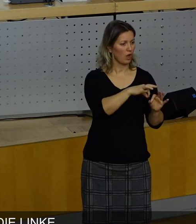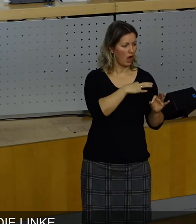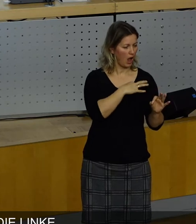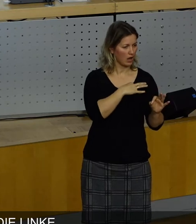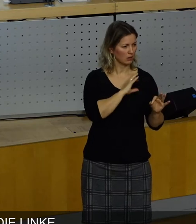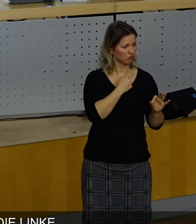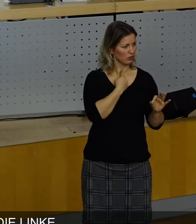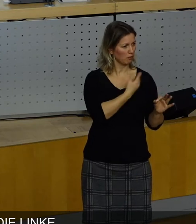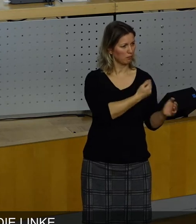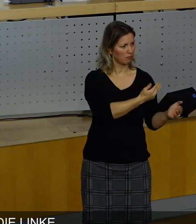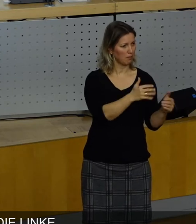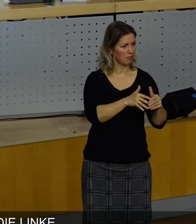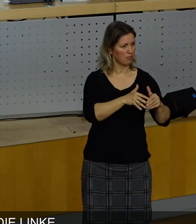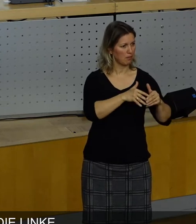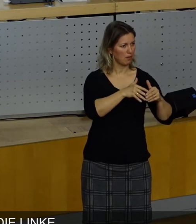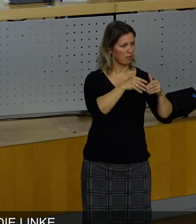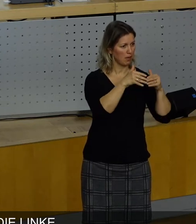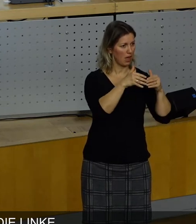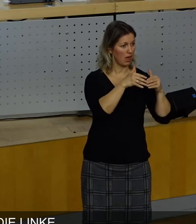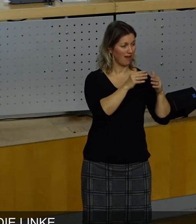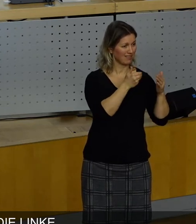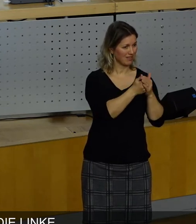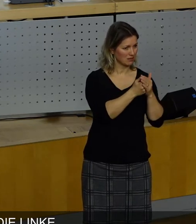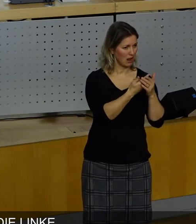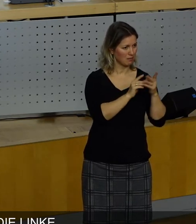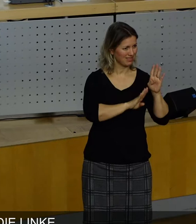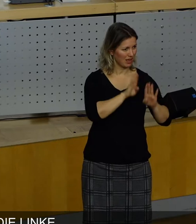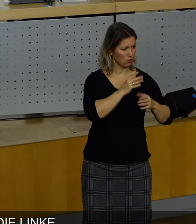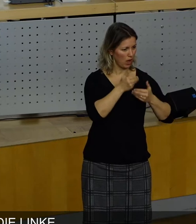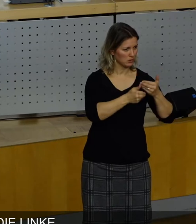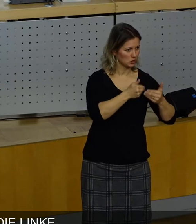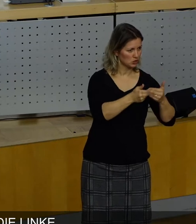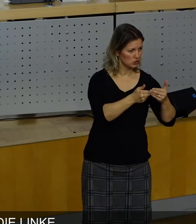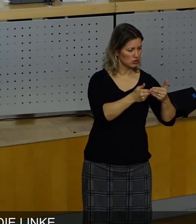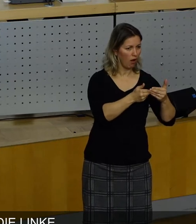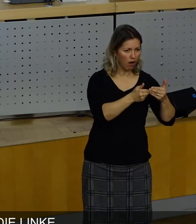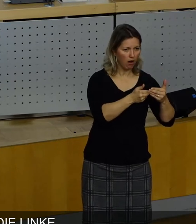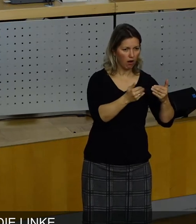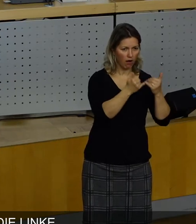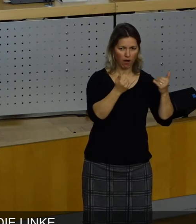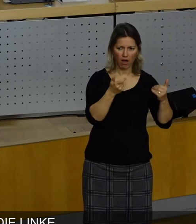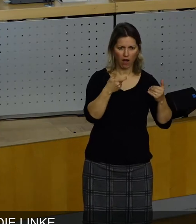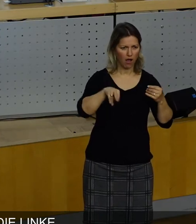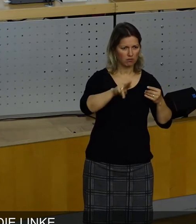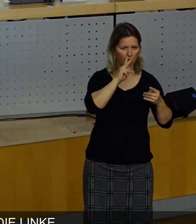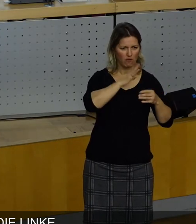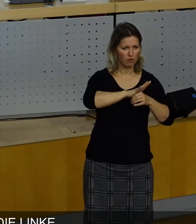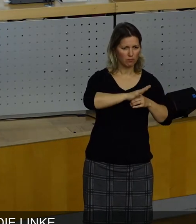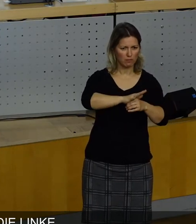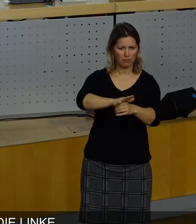demokratische Prozesse und Institutionen verächtlich zu machen, immer wieder